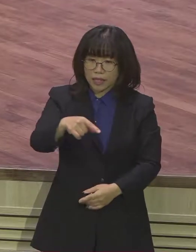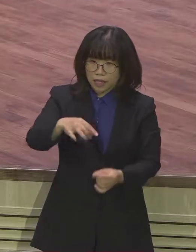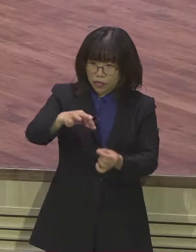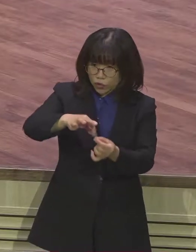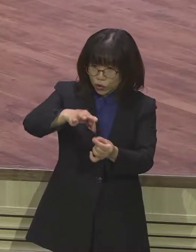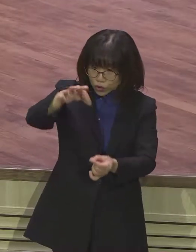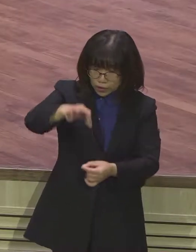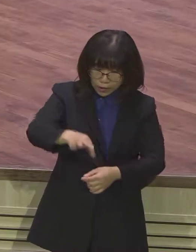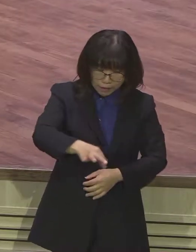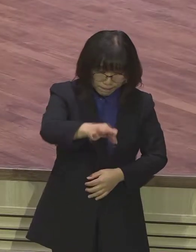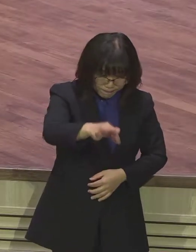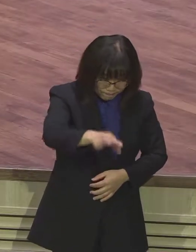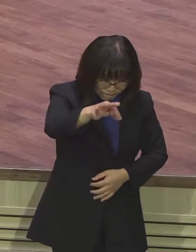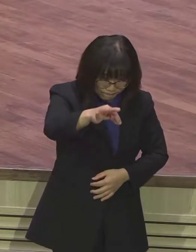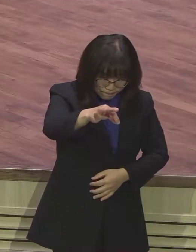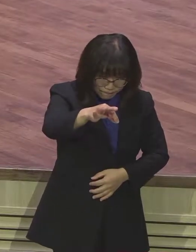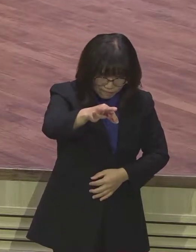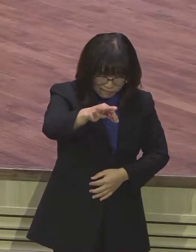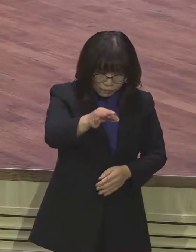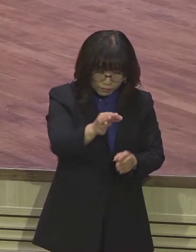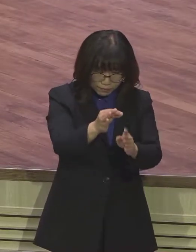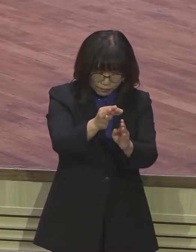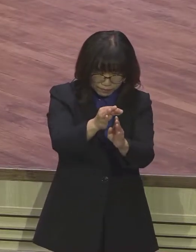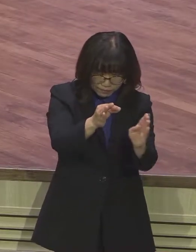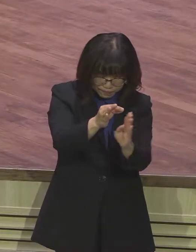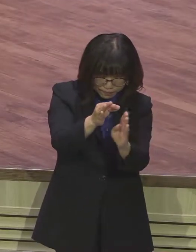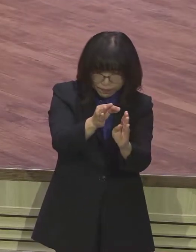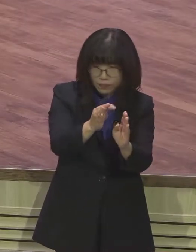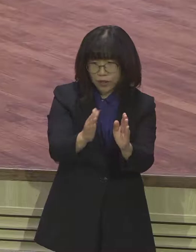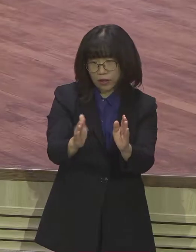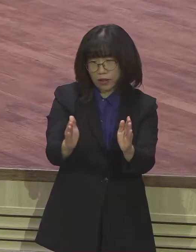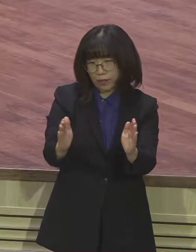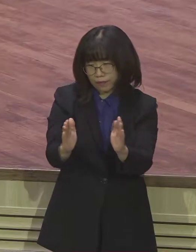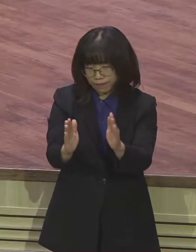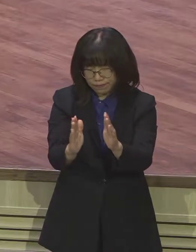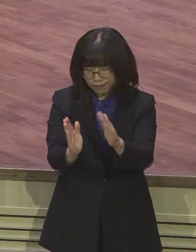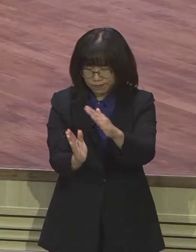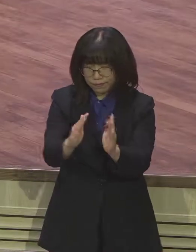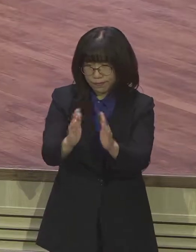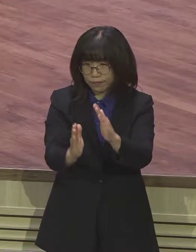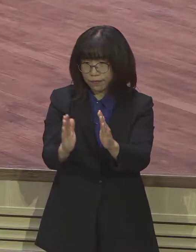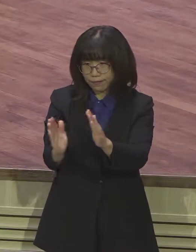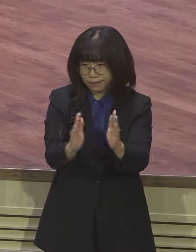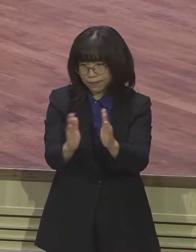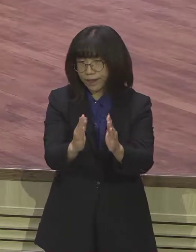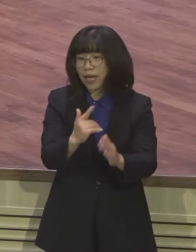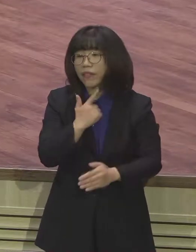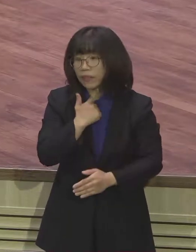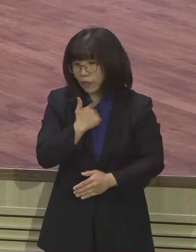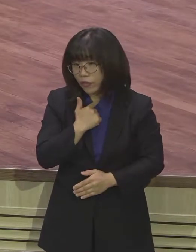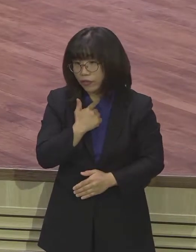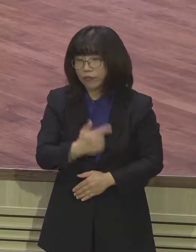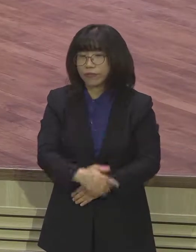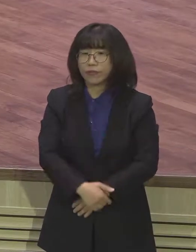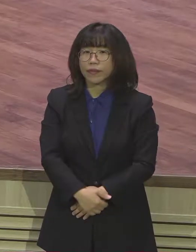줄을 따라서 벽돌을 똑바로 쌓아가는 것입니다. 다림줄이 없어도 물론 벽돌을 쌓을 수 있습니다. 그러나